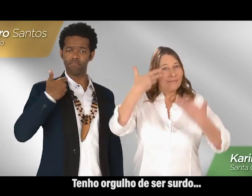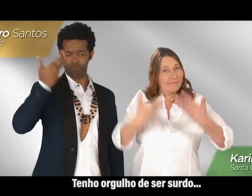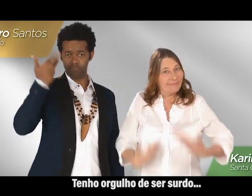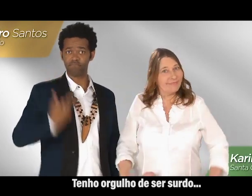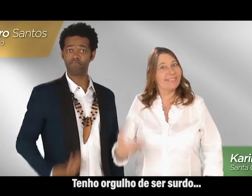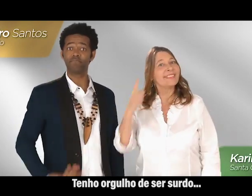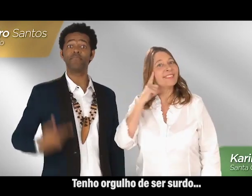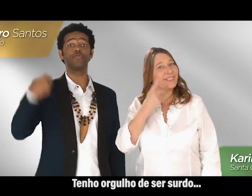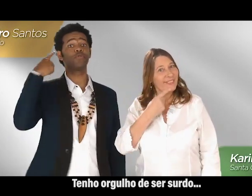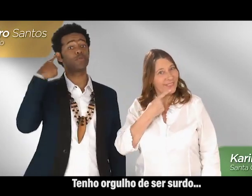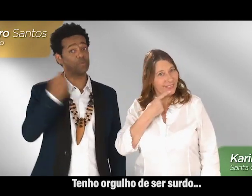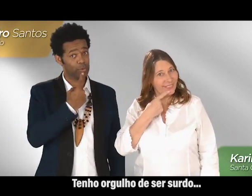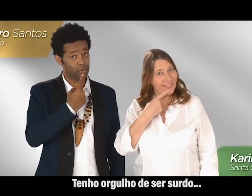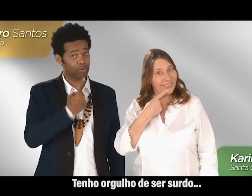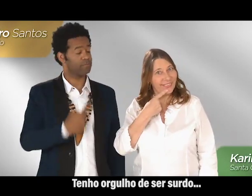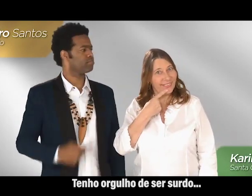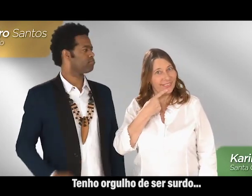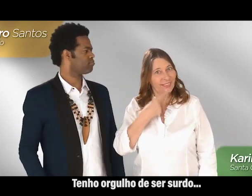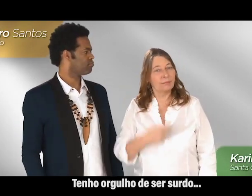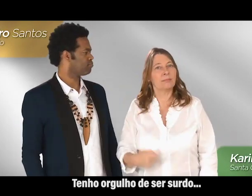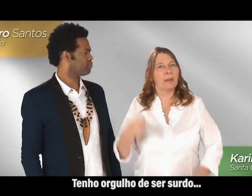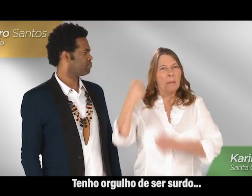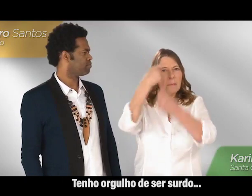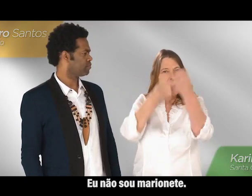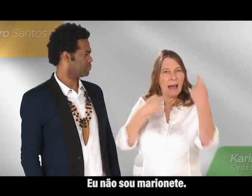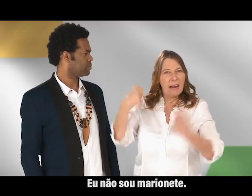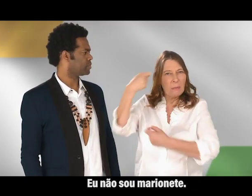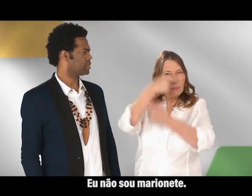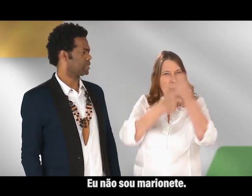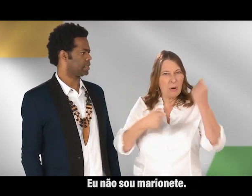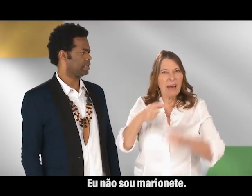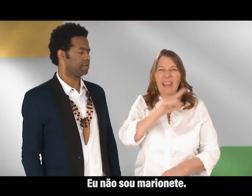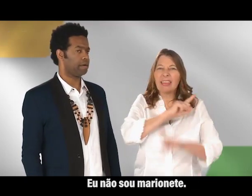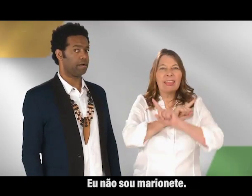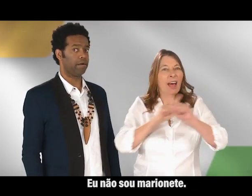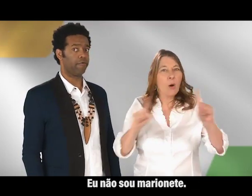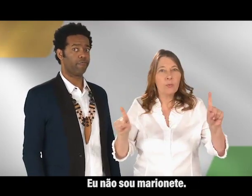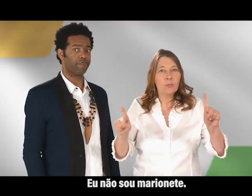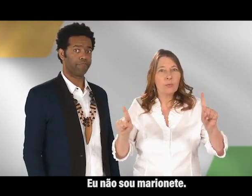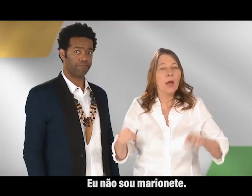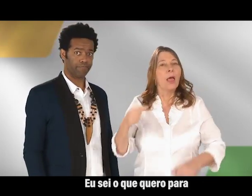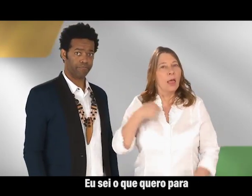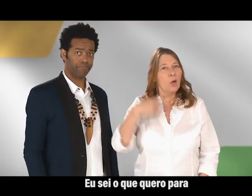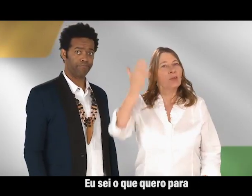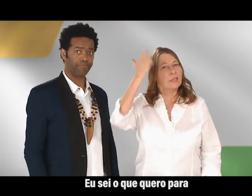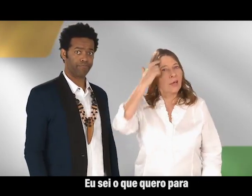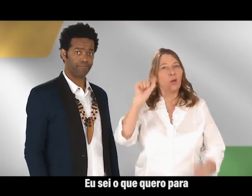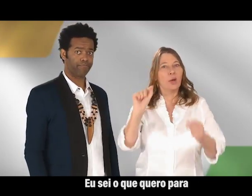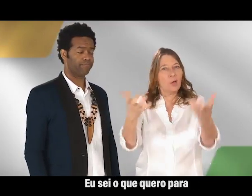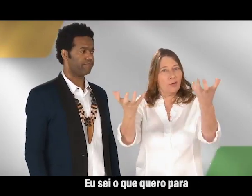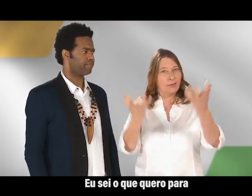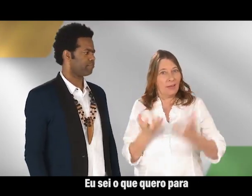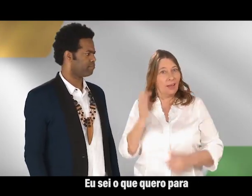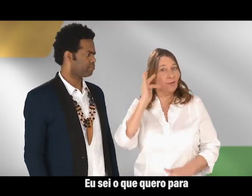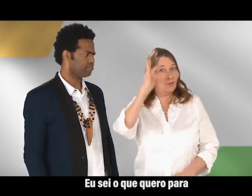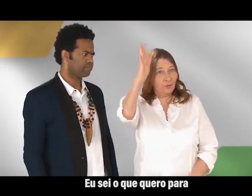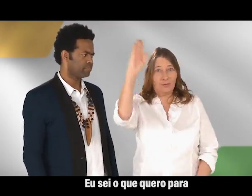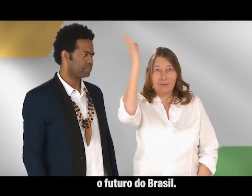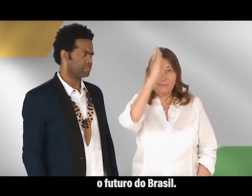surdo, eu não sou marionete, eu sei o que quero para o